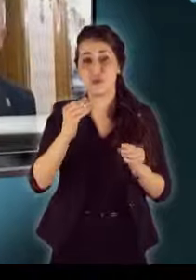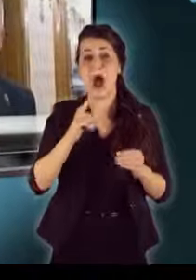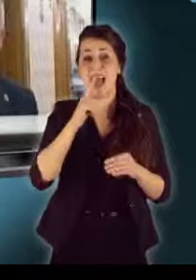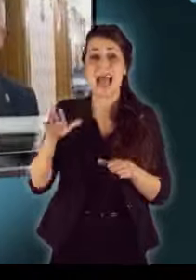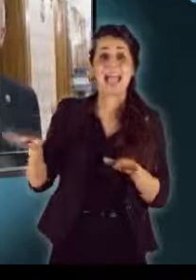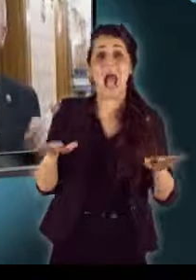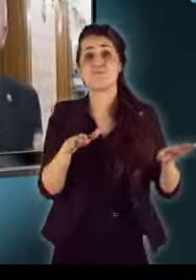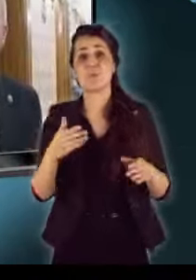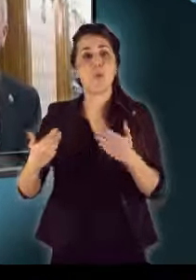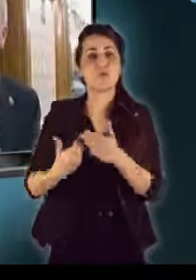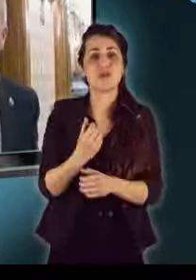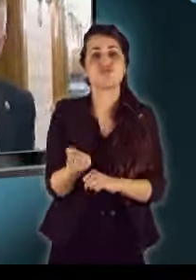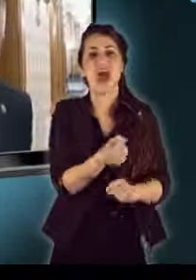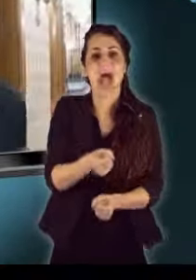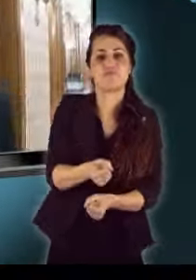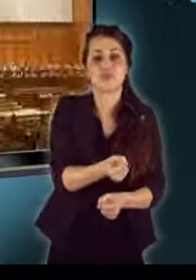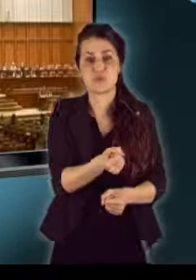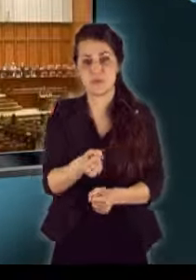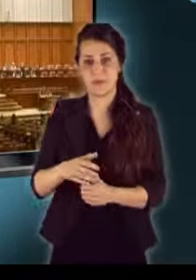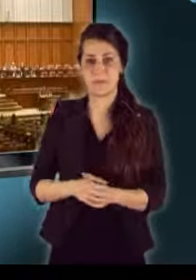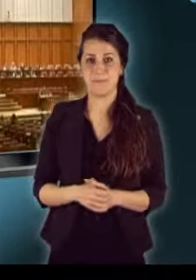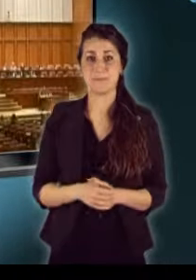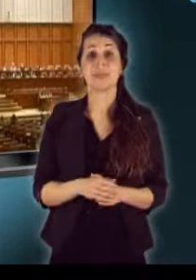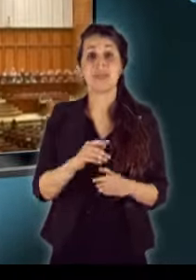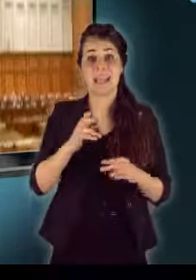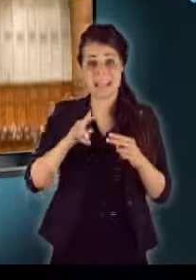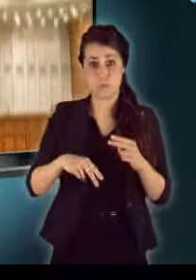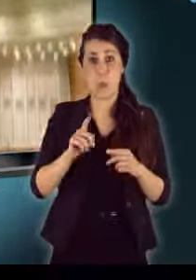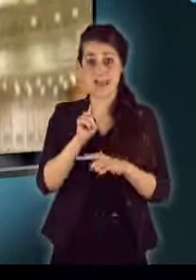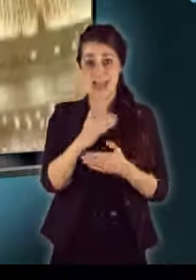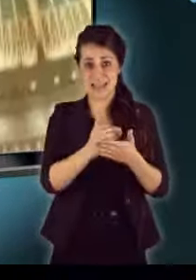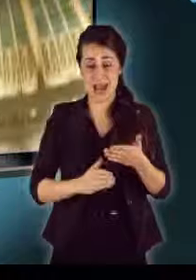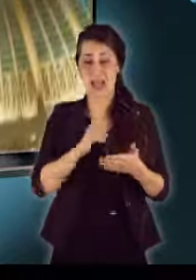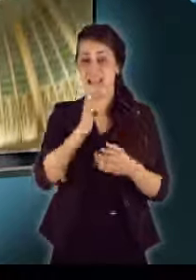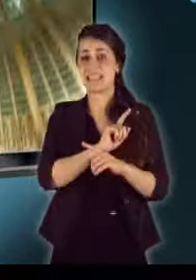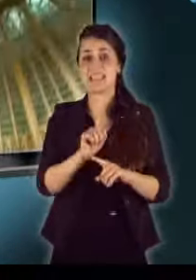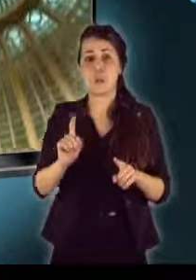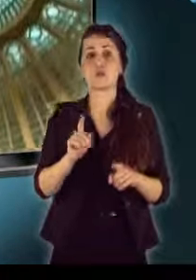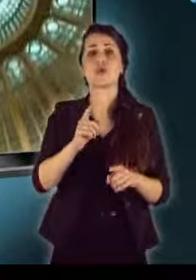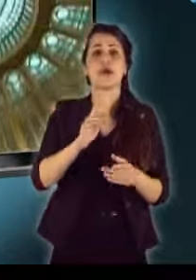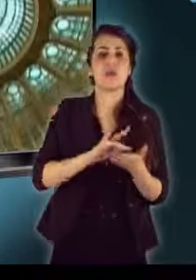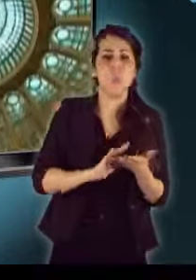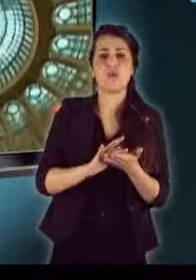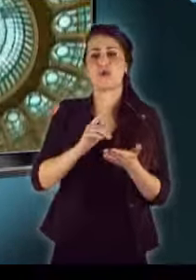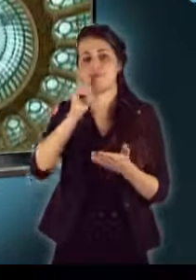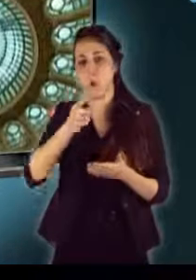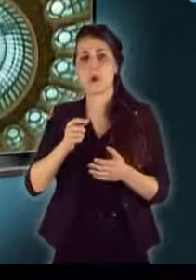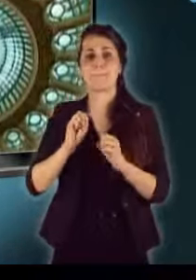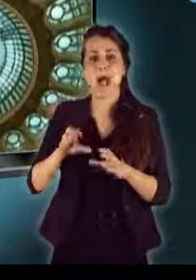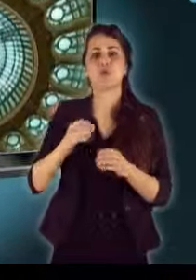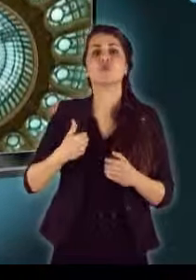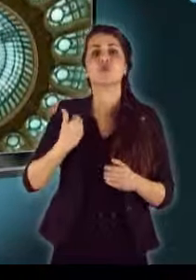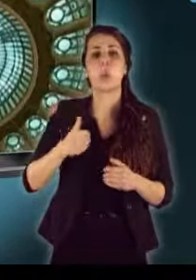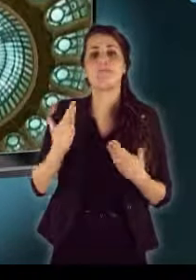röbdösni tiszta új vadjúj seprüken. A készülő rendelet megtiltaná például, hogy a mágusok, jósok, boszorkányok az iskolák vagy